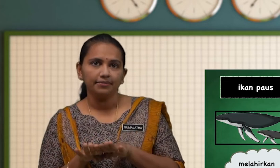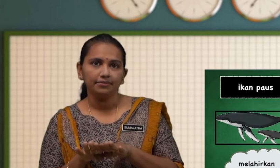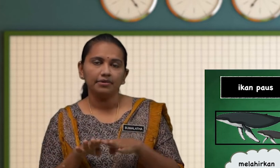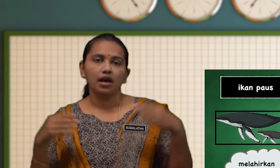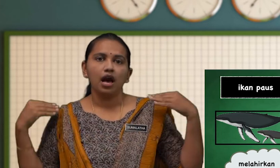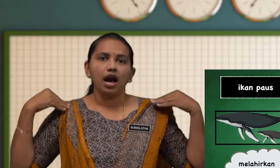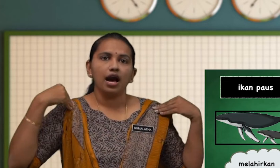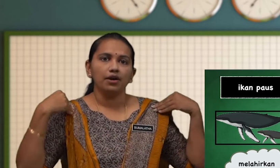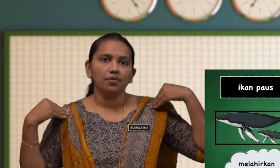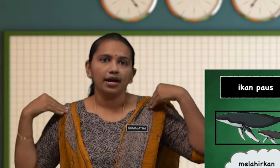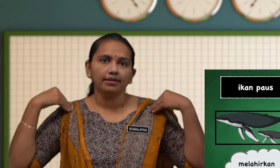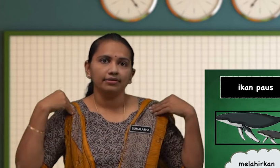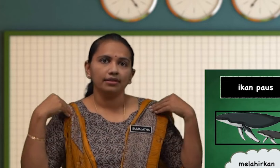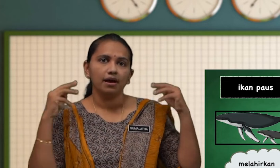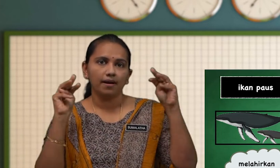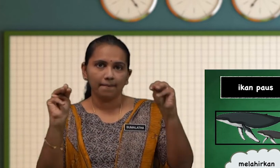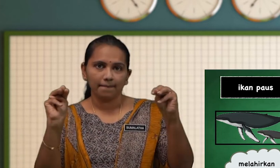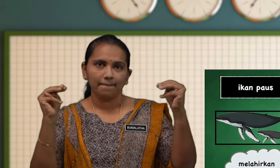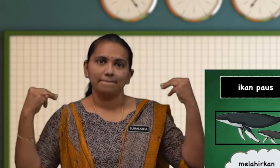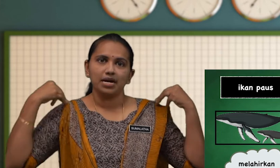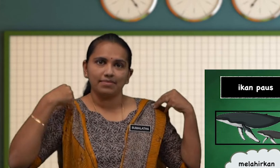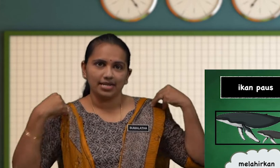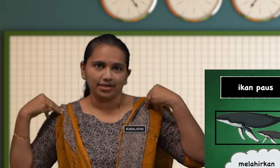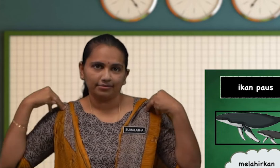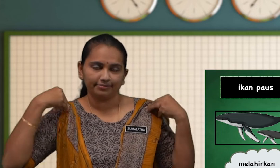Haiwan Mamalia